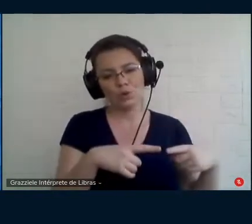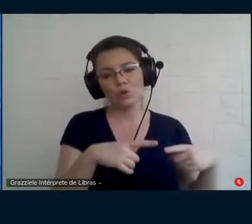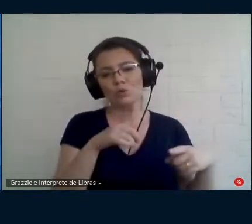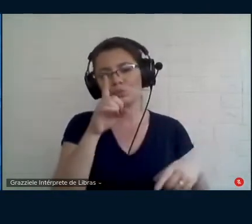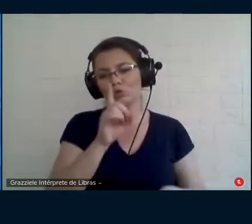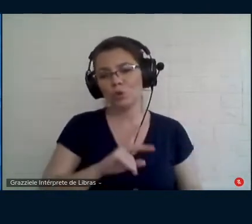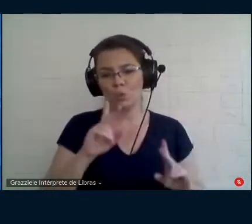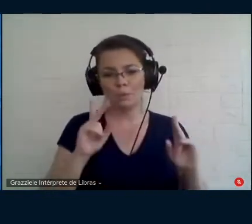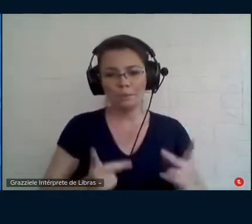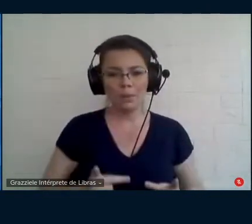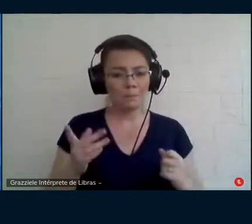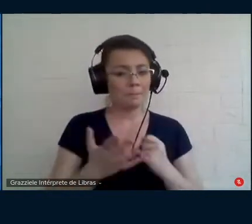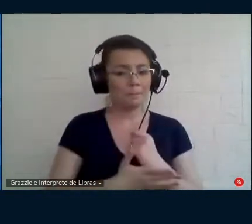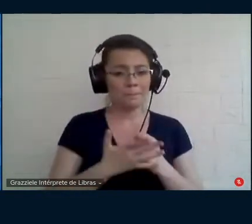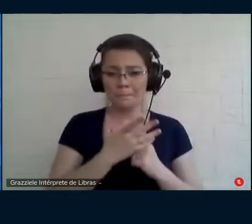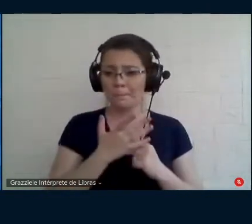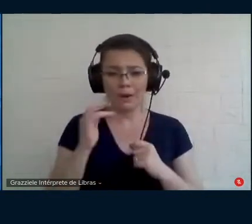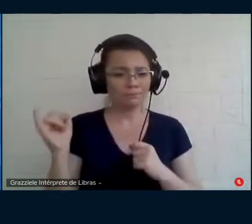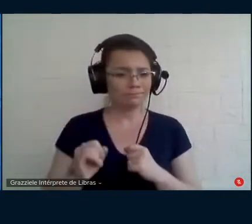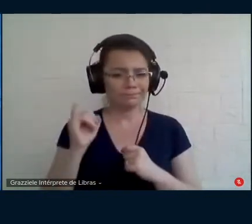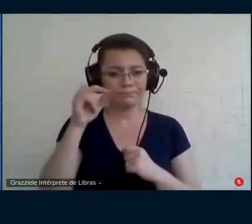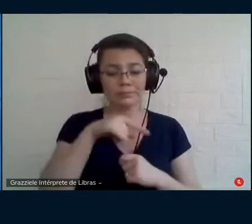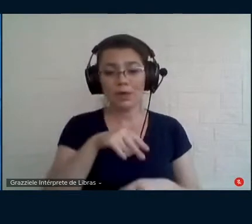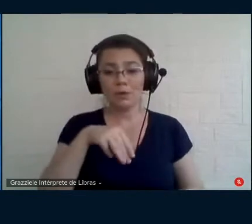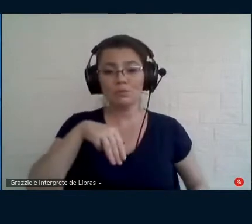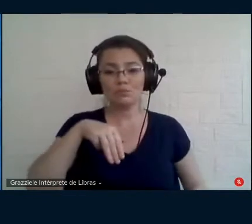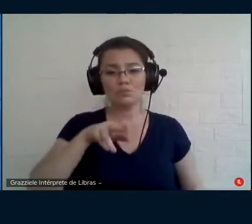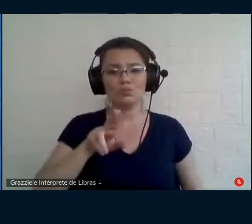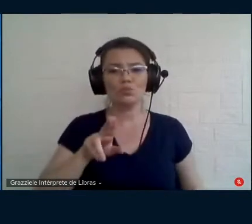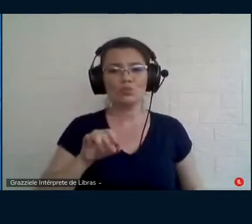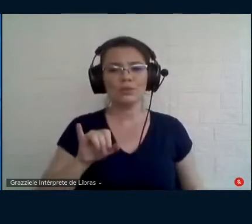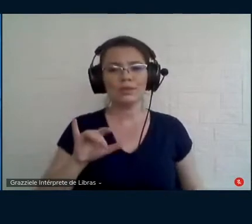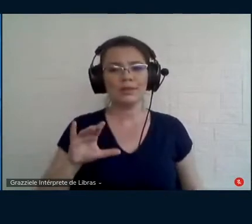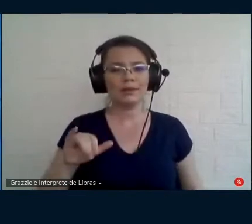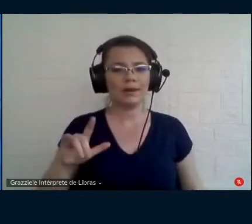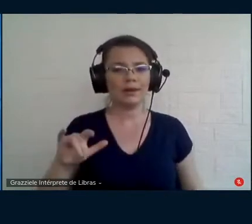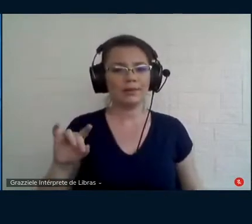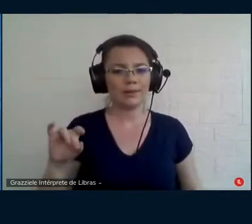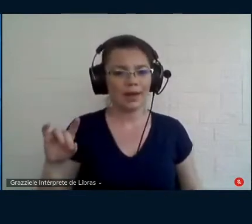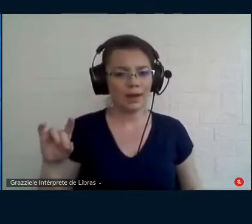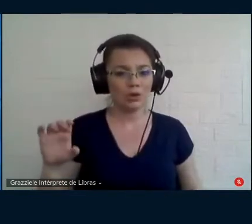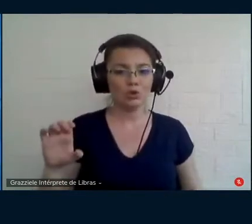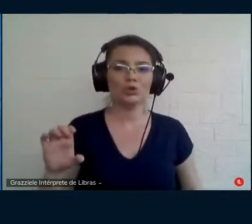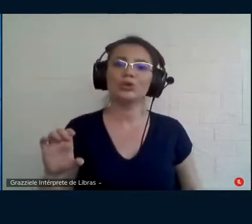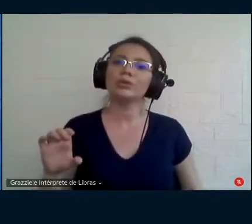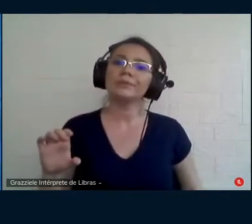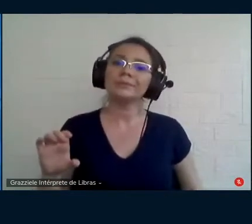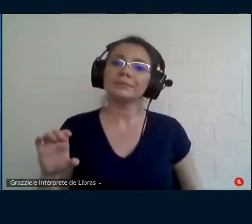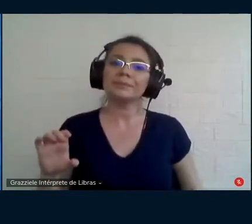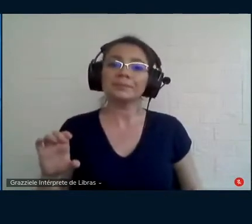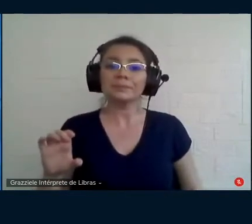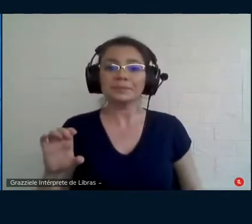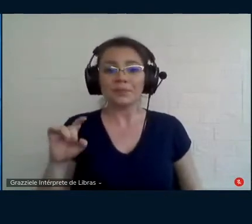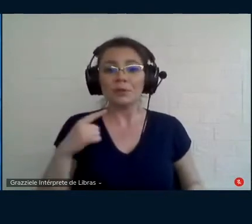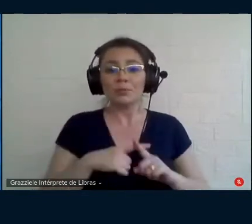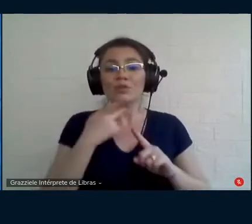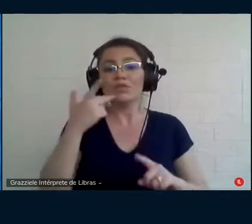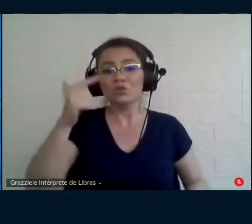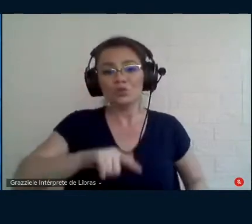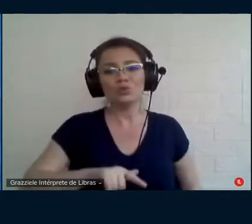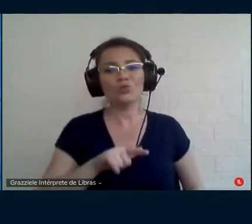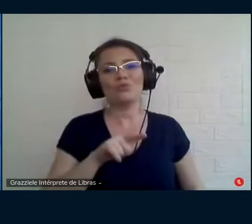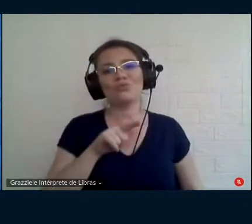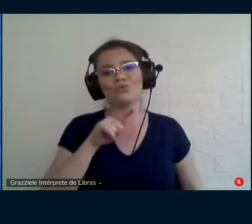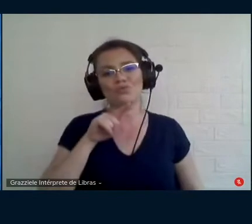social à musicalidade. Eu achei isso muito interessante porque você retoma um direito humano